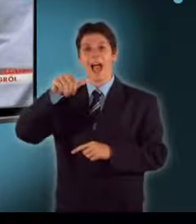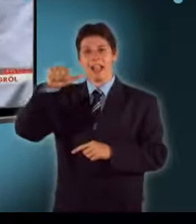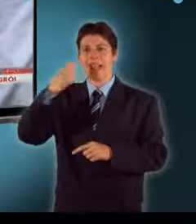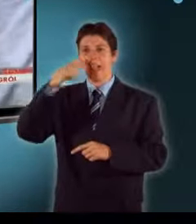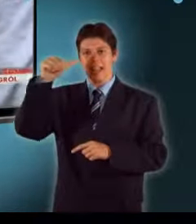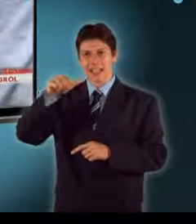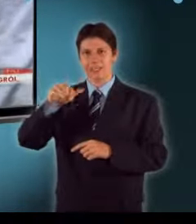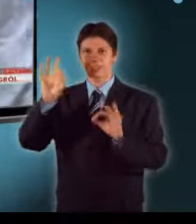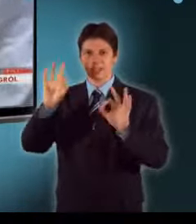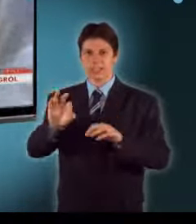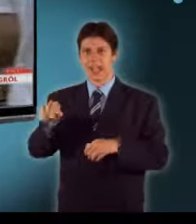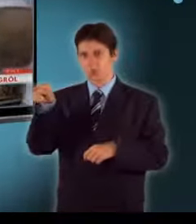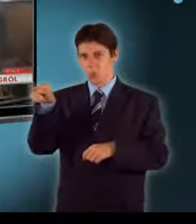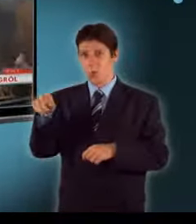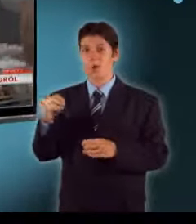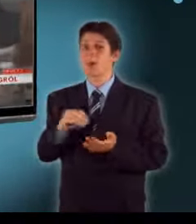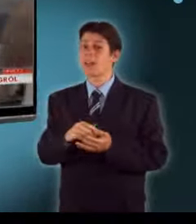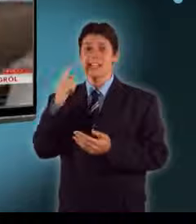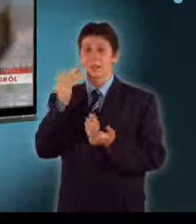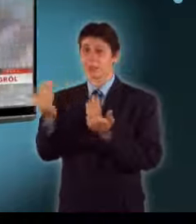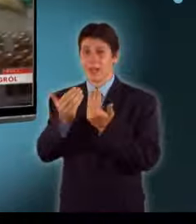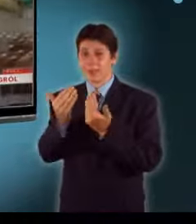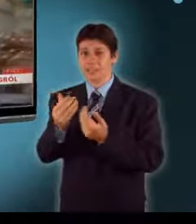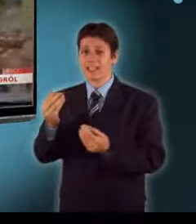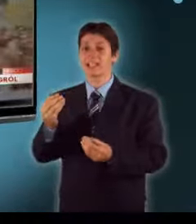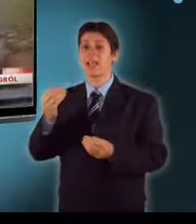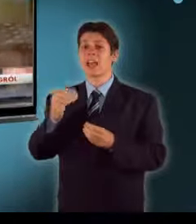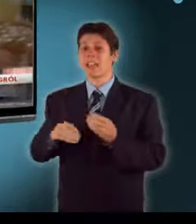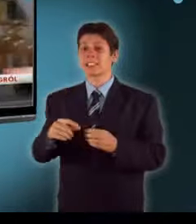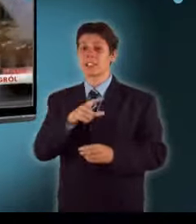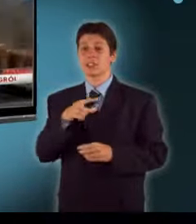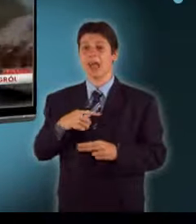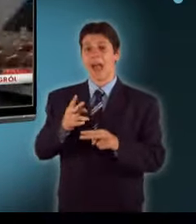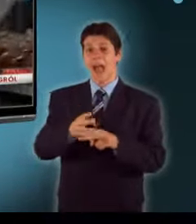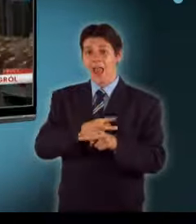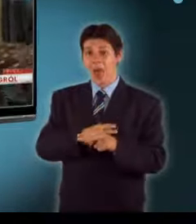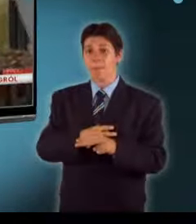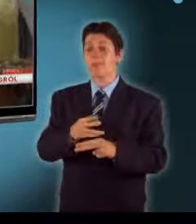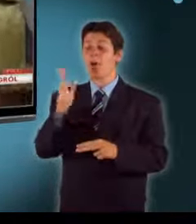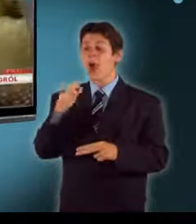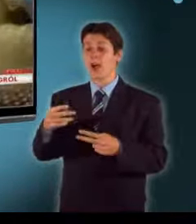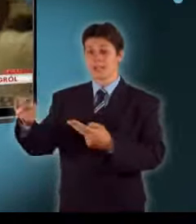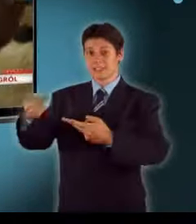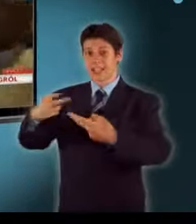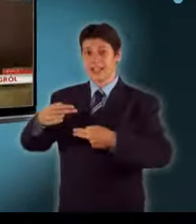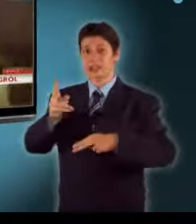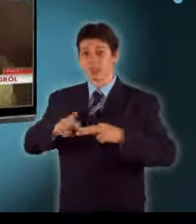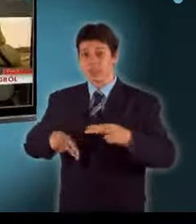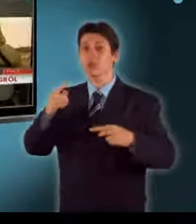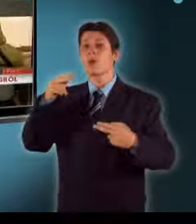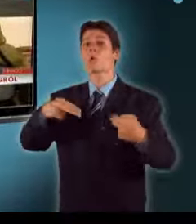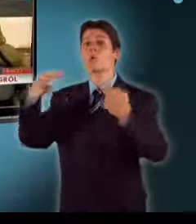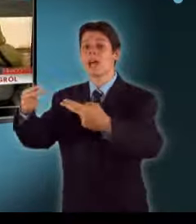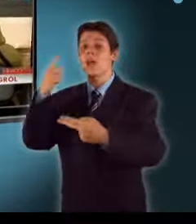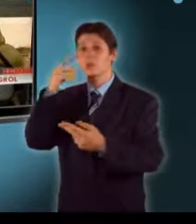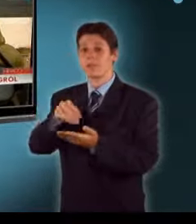még megállapodni. Az állam csak a vakcina szállítása után fizetne, mert az idei költségvetés nem tartalmazza a csaknem